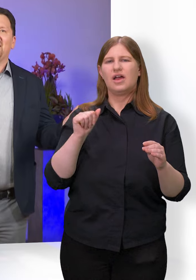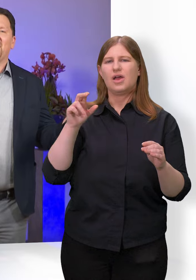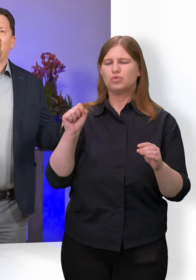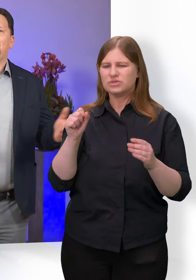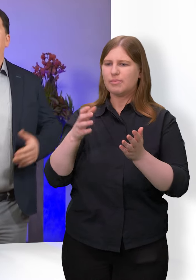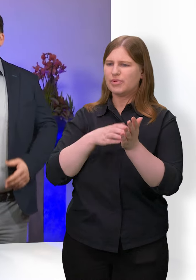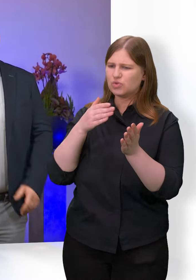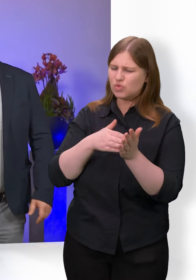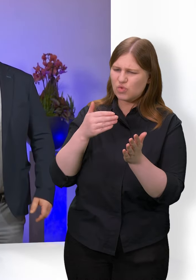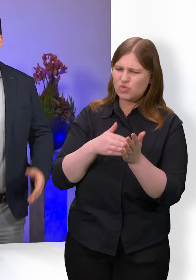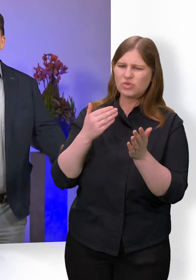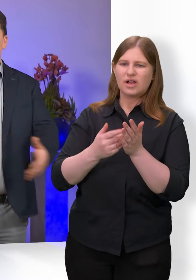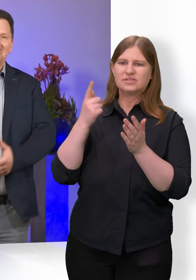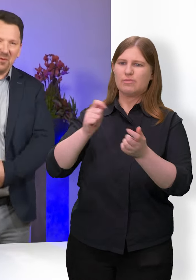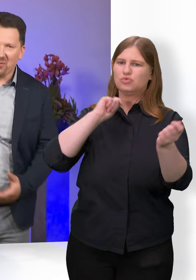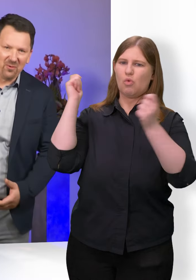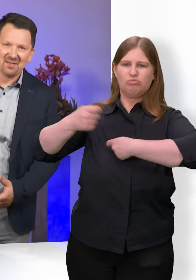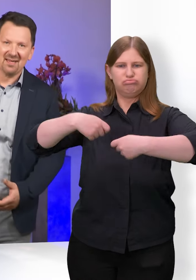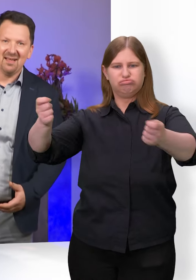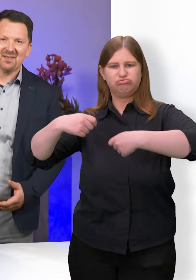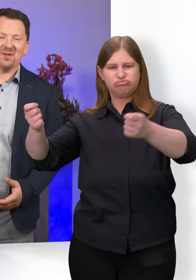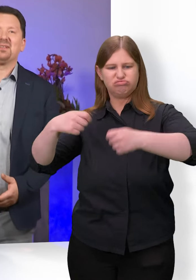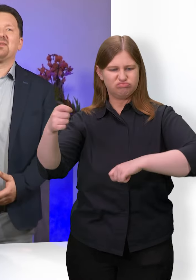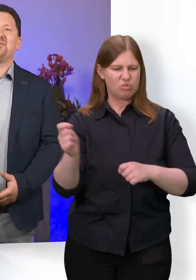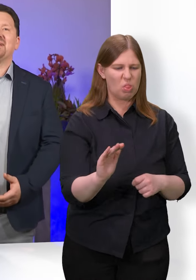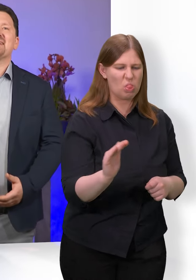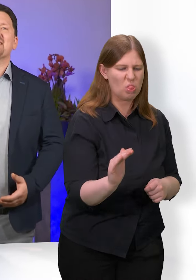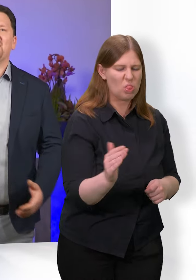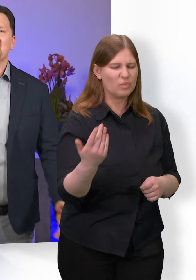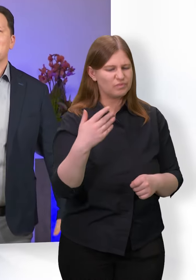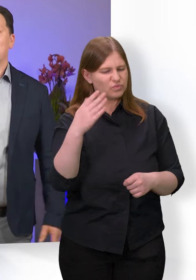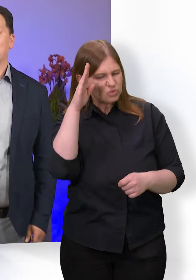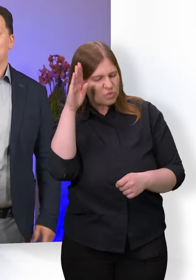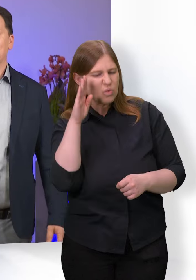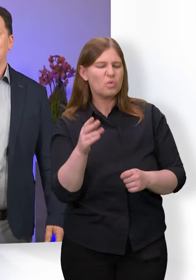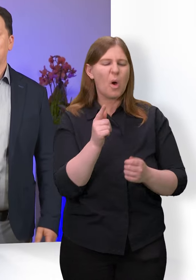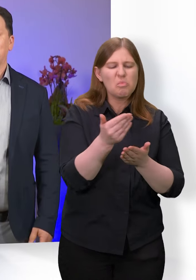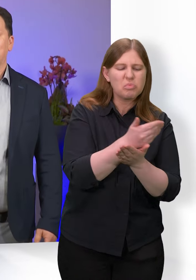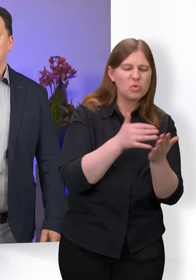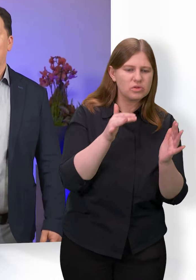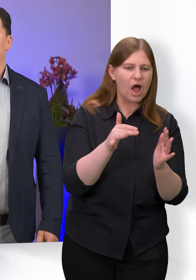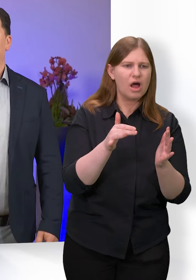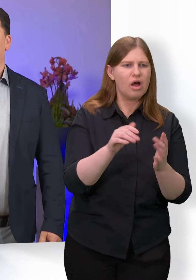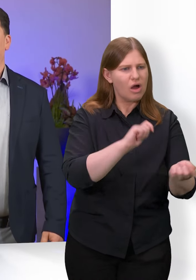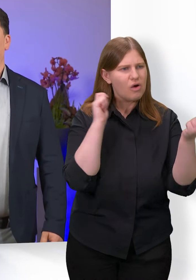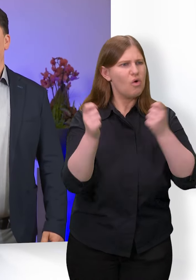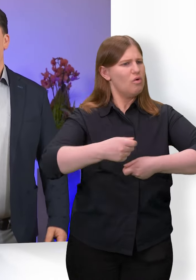Der kleine Junge mit dem Vesperbrot sorgt dafür, dass Tausende satt werden. Der